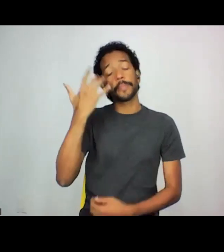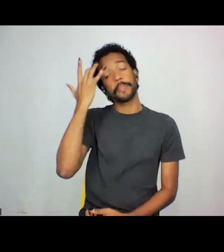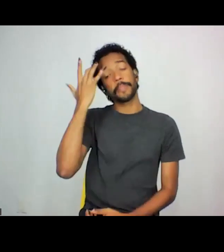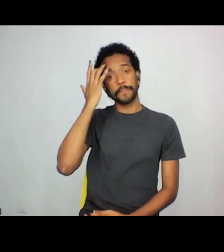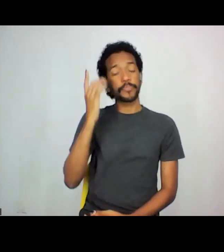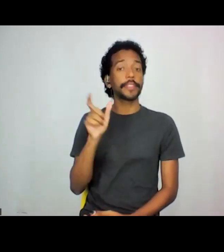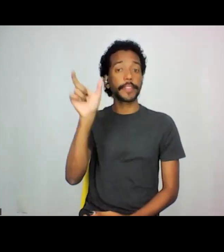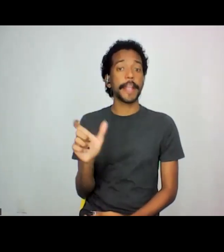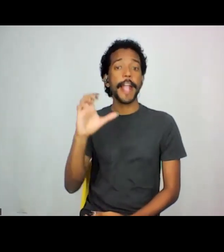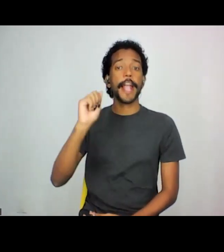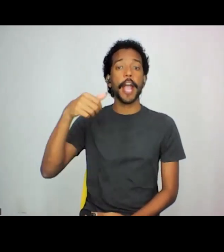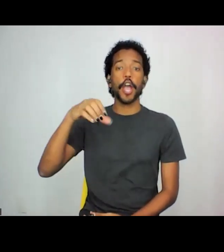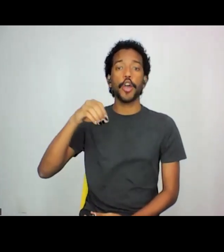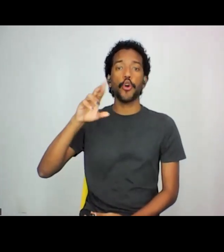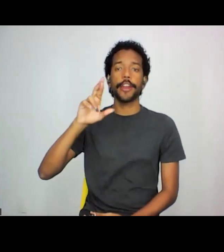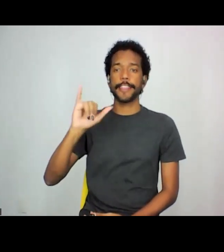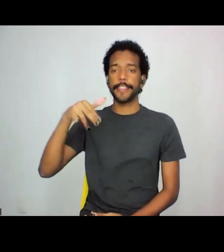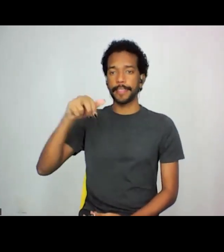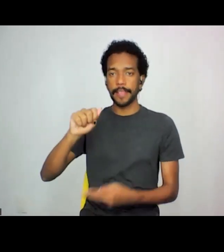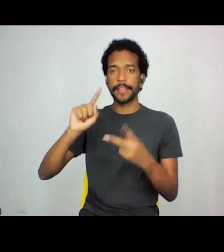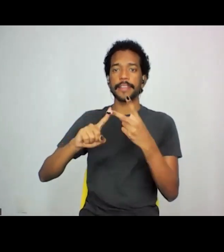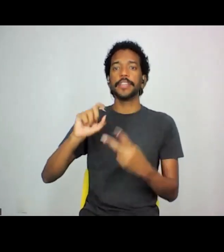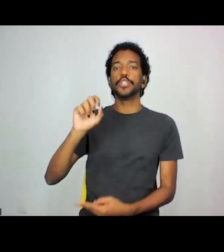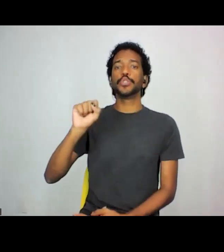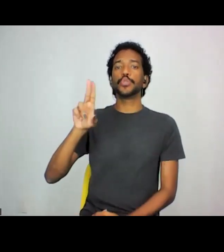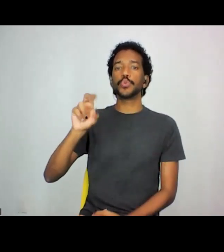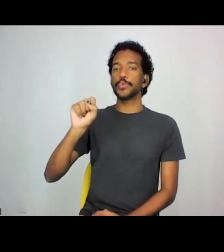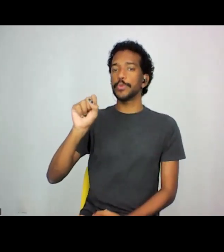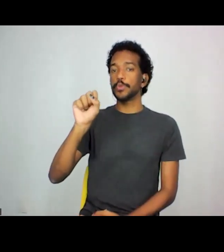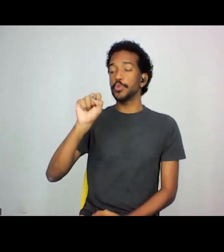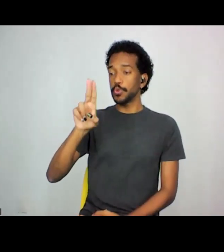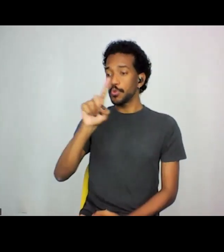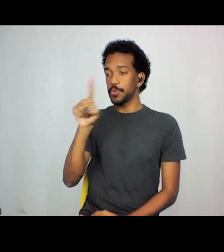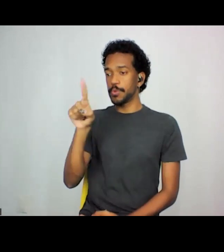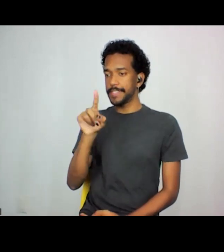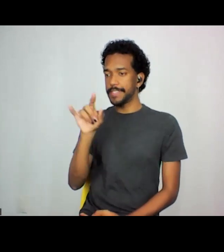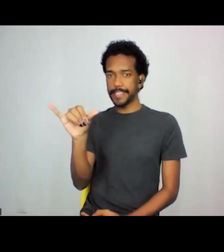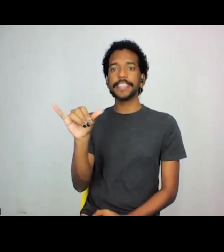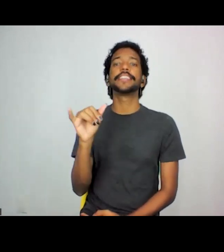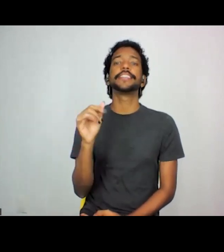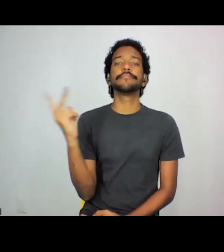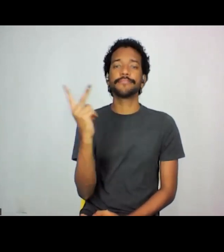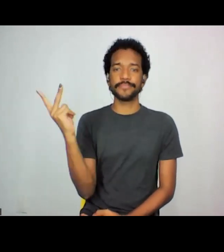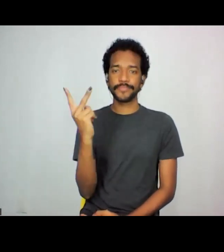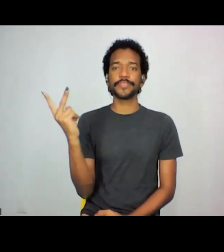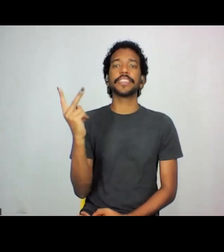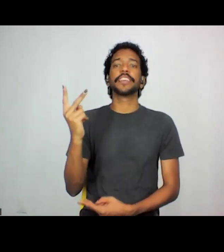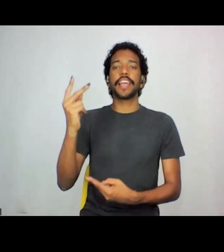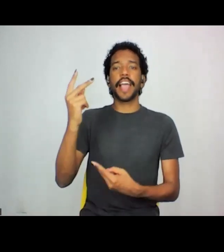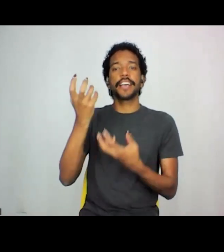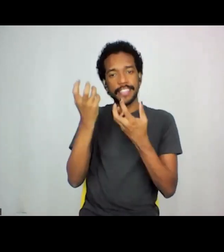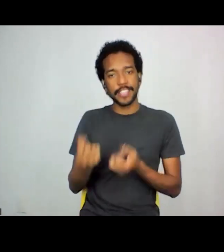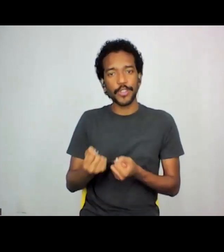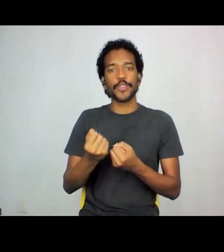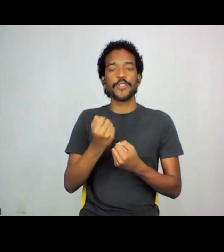Carolina Rocha e à Suzy por ter aceitado com muita valentia e sempre com muita dedicação esse desafio